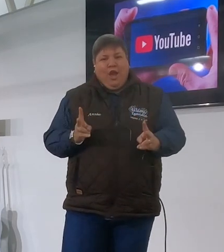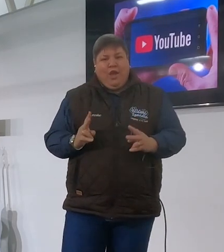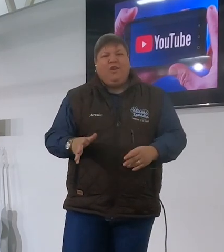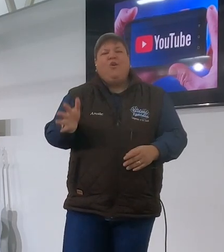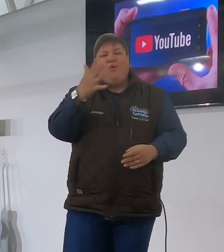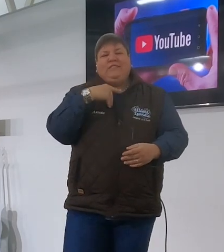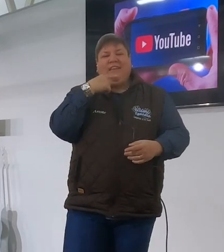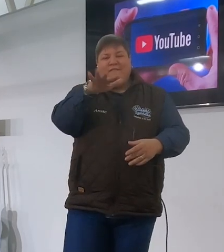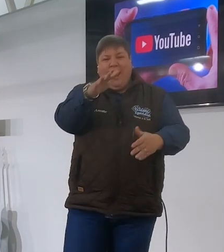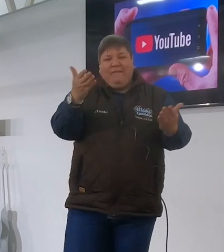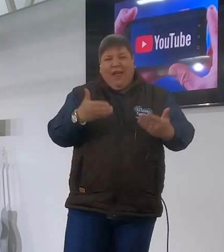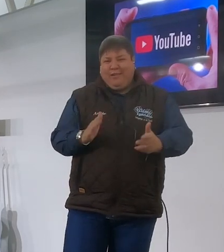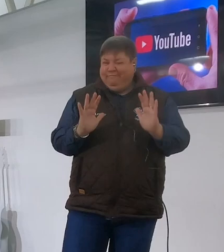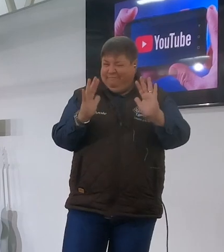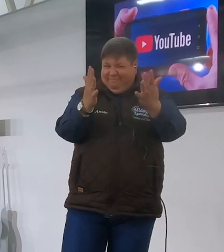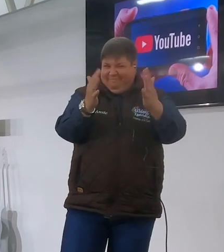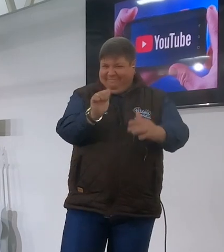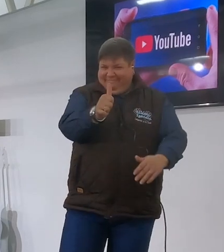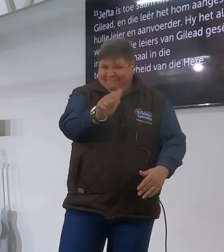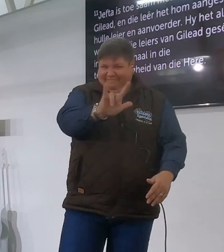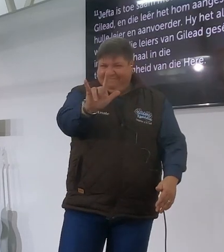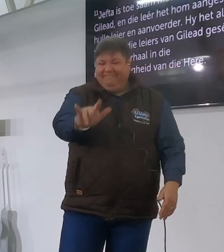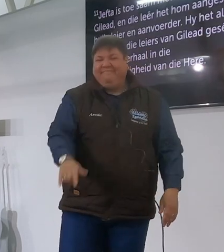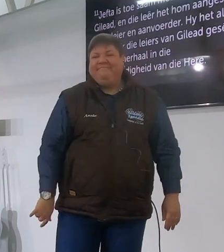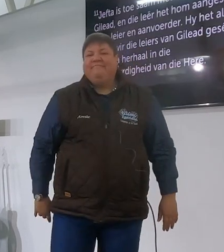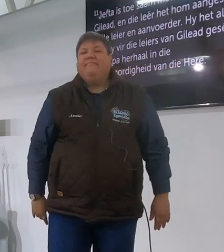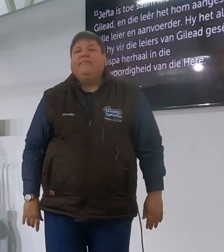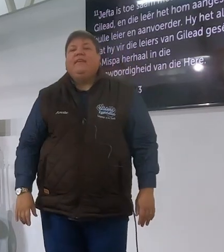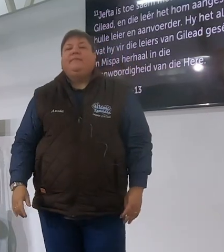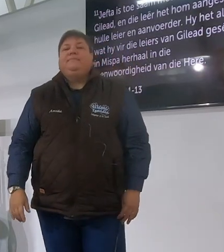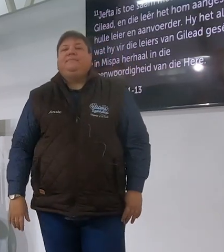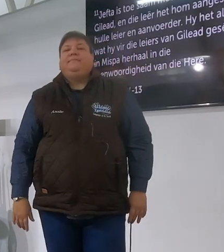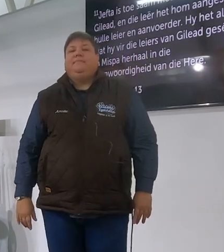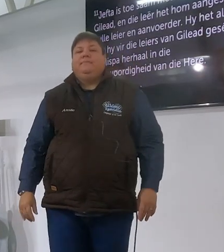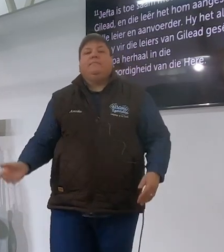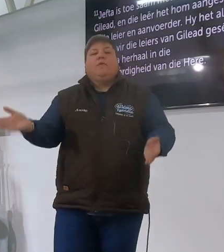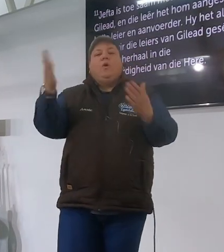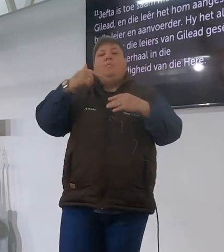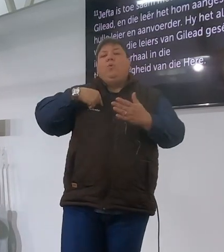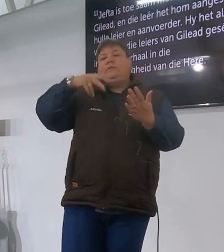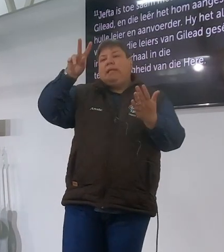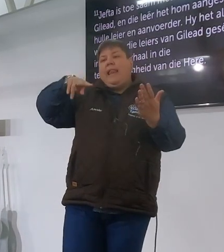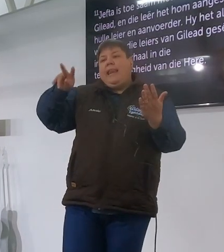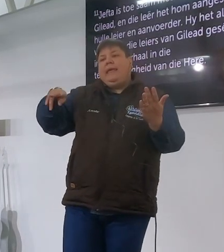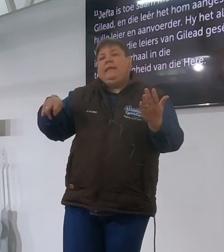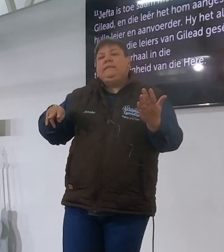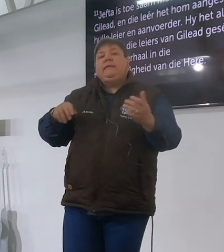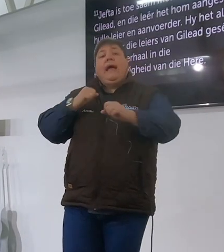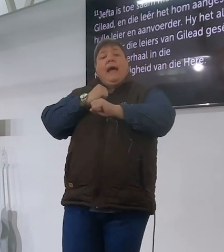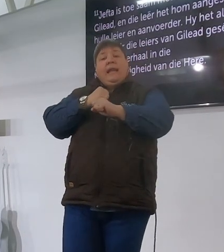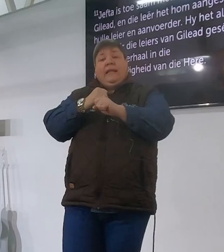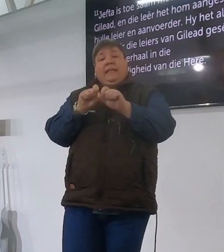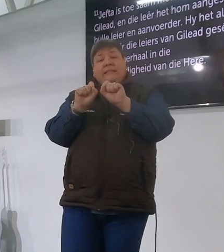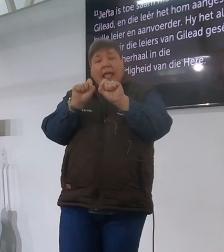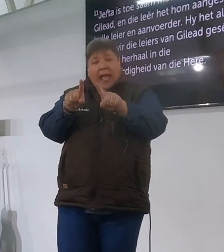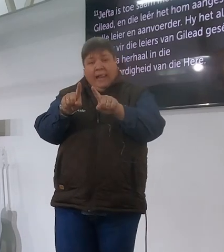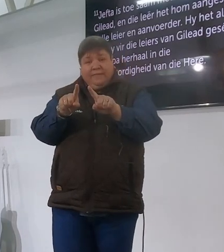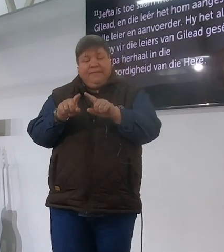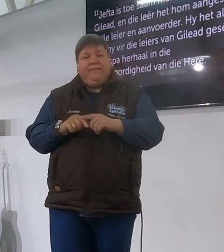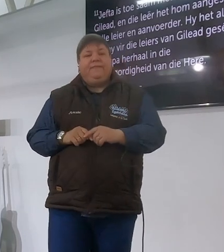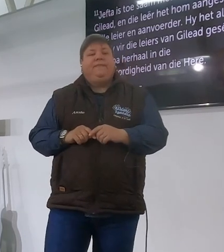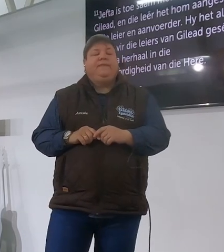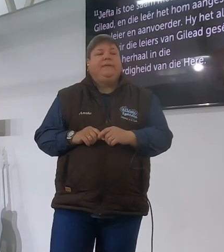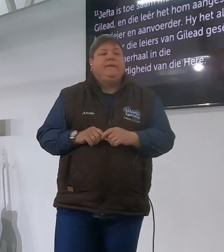geef hulle ook net een lekker aan een klap welkom julle online nou kom ons lees ons is by Richters 11 van vers